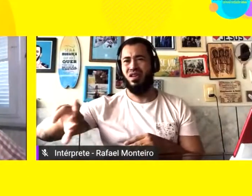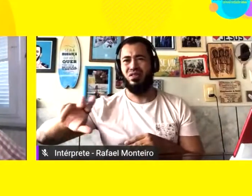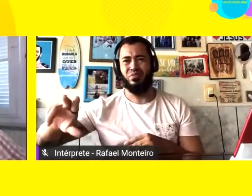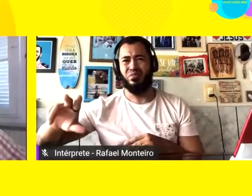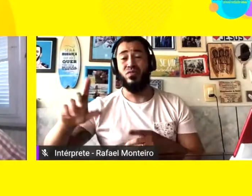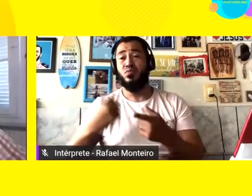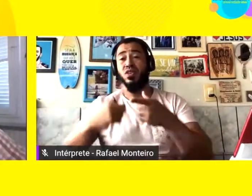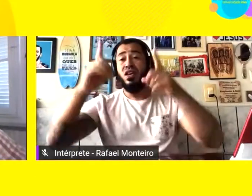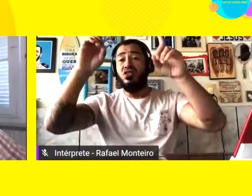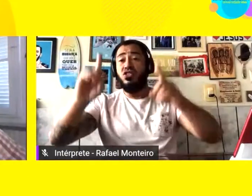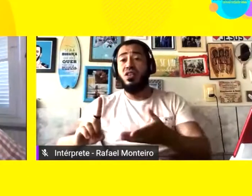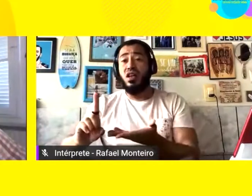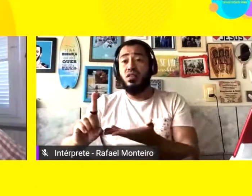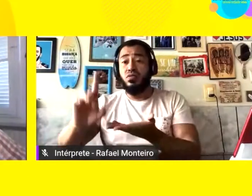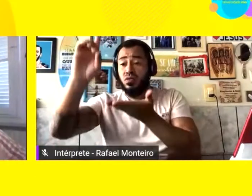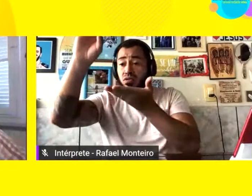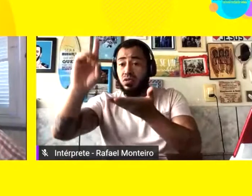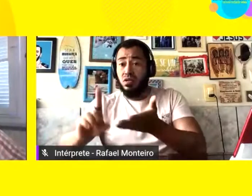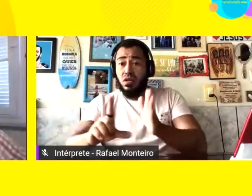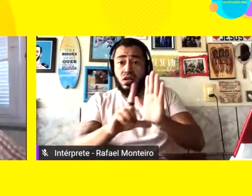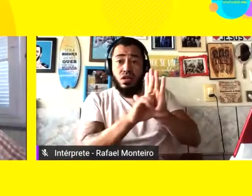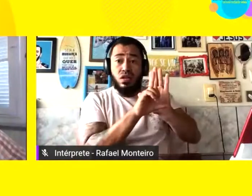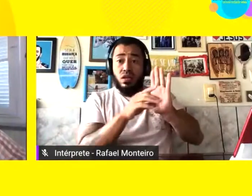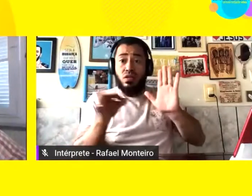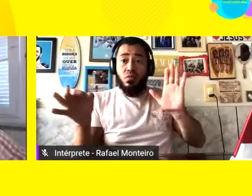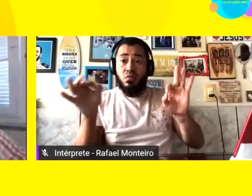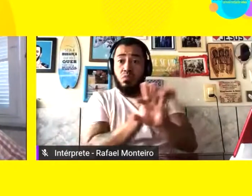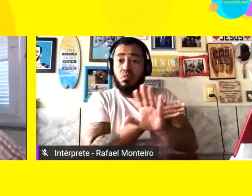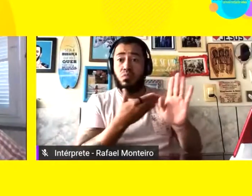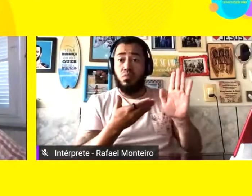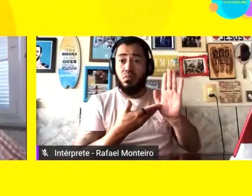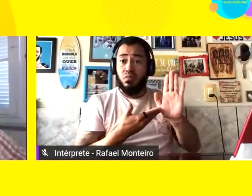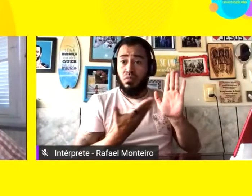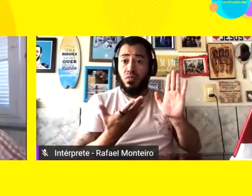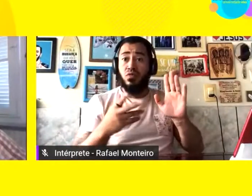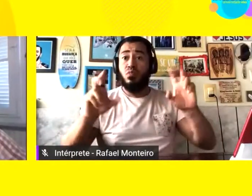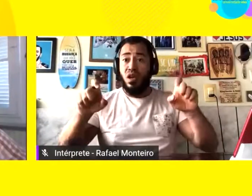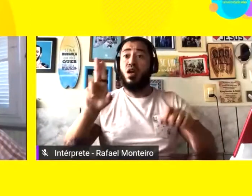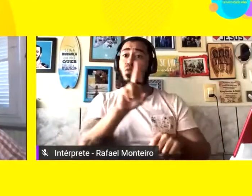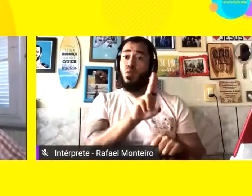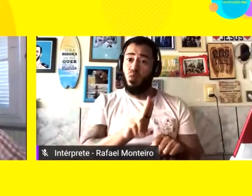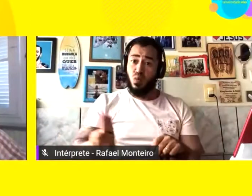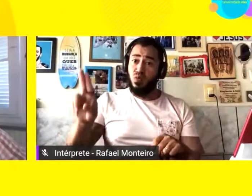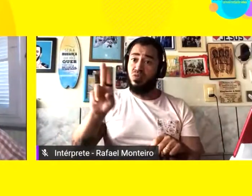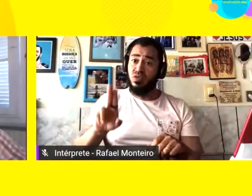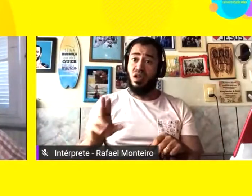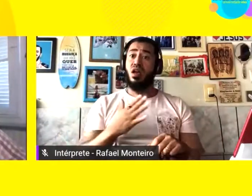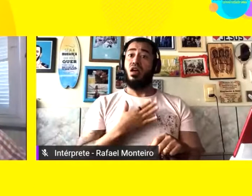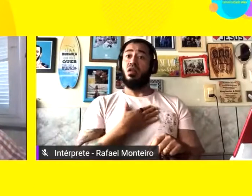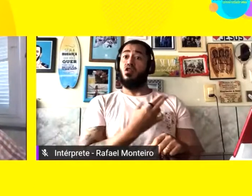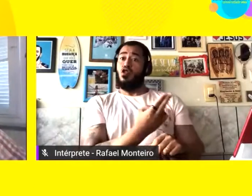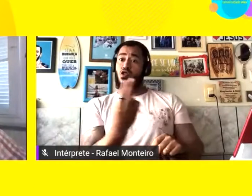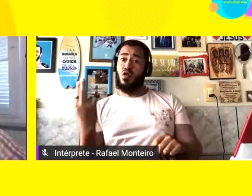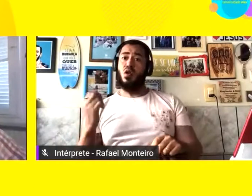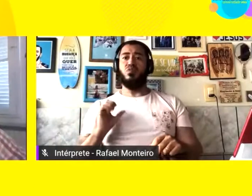de acesso para segurar um direito já institucionalizado, inclusive na jurisdição, que é o uso do nome social